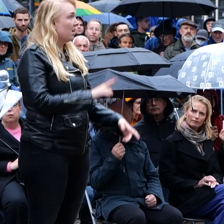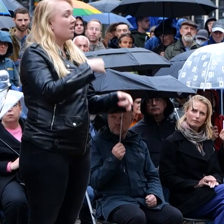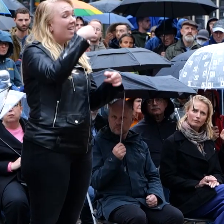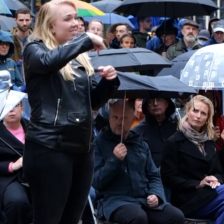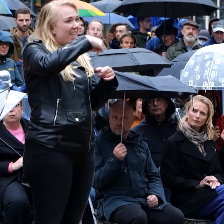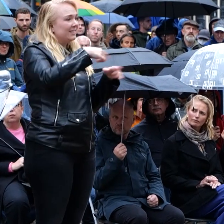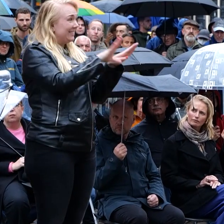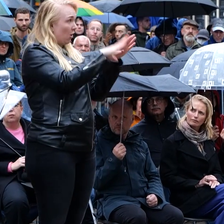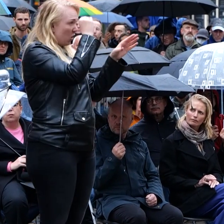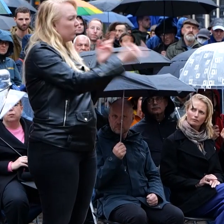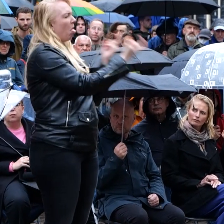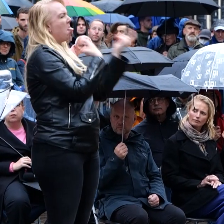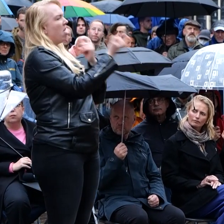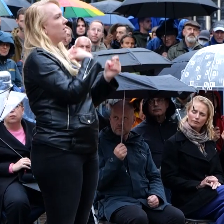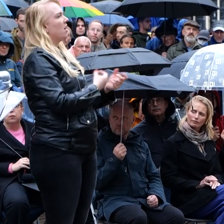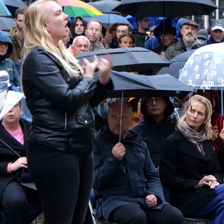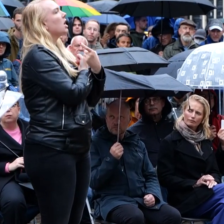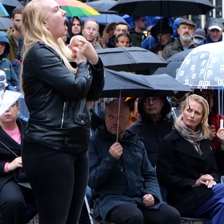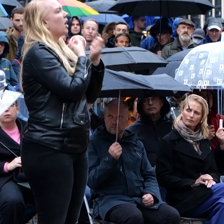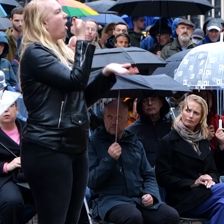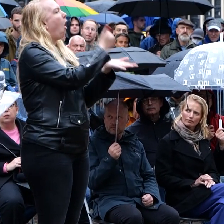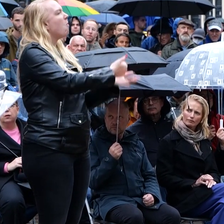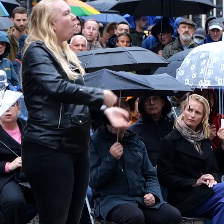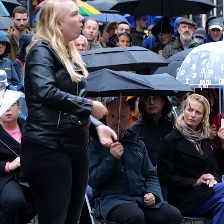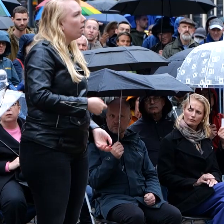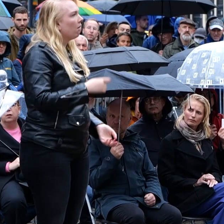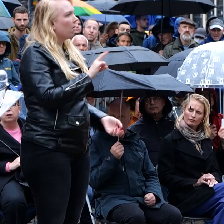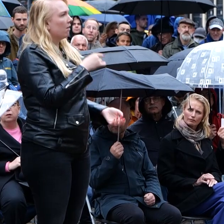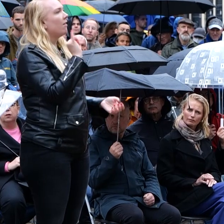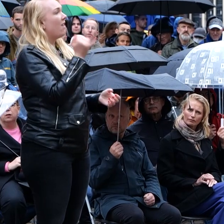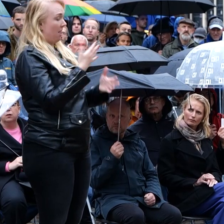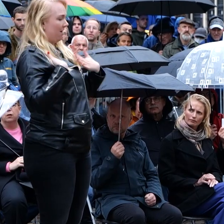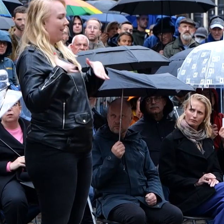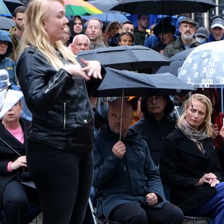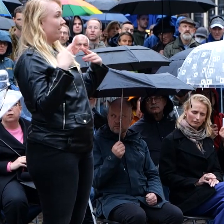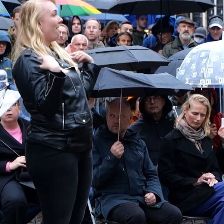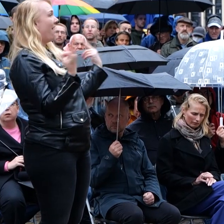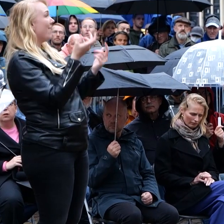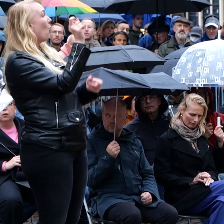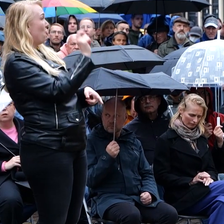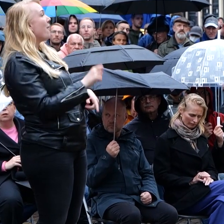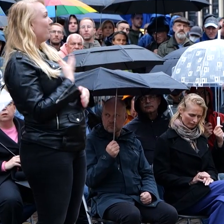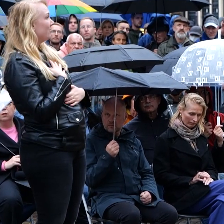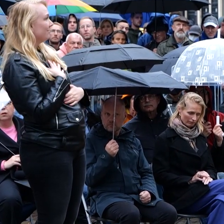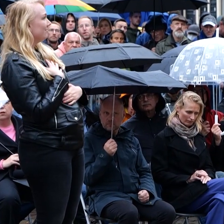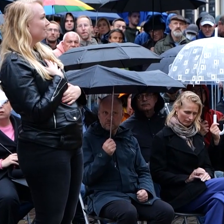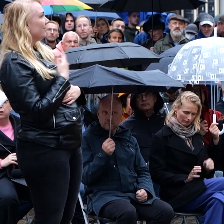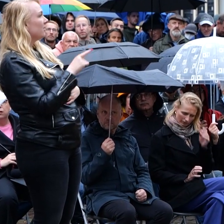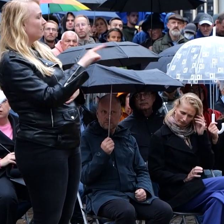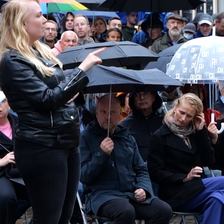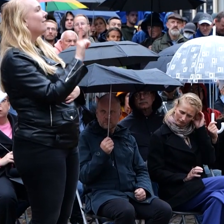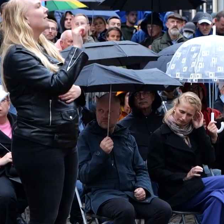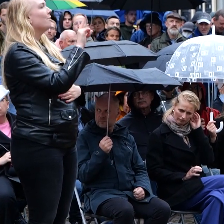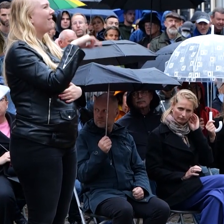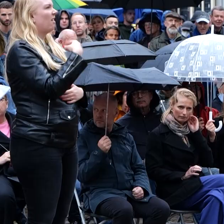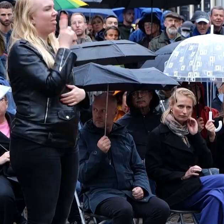Dezezelfde jongens die mij uitschouden voor kankerhomo liepen wel in de kleding rond die werd ontworpen door iemand uit onze community. Maar